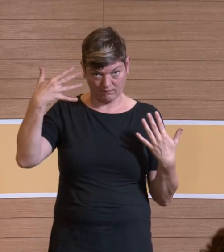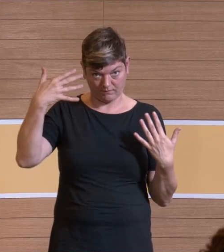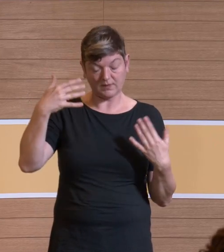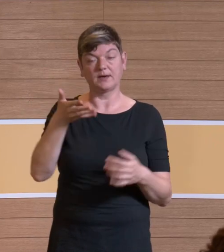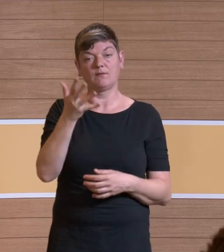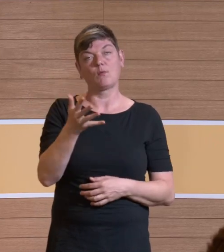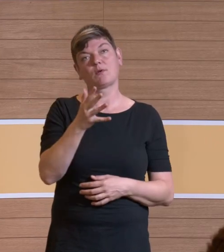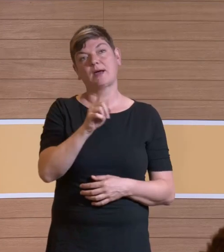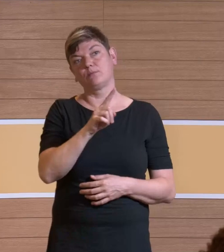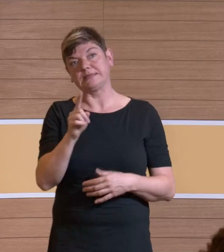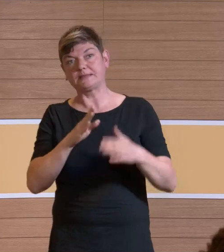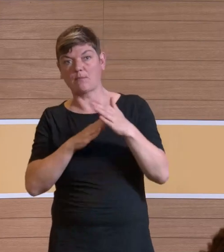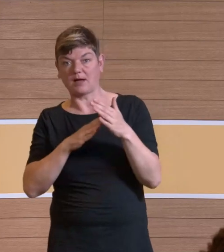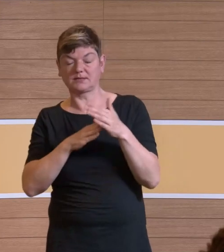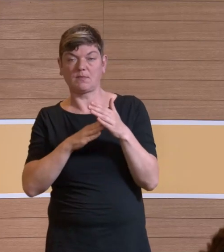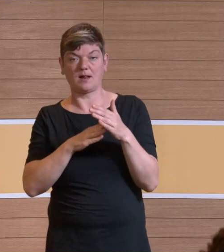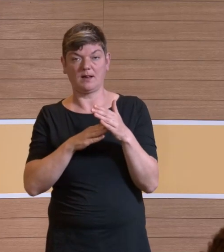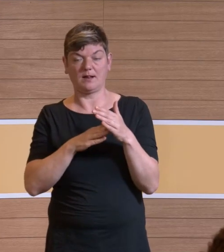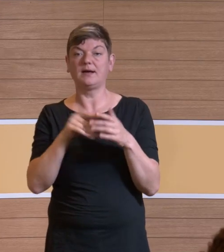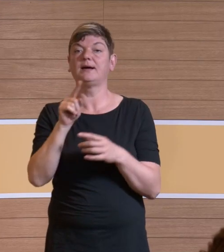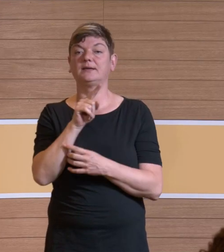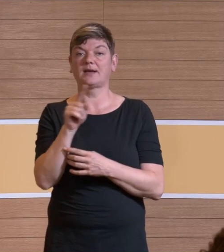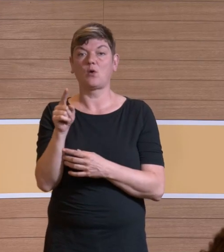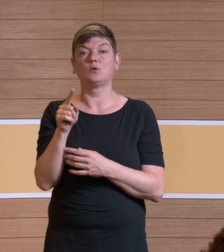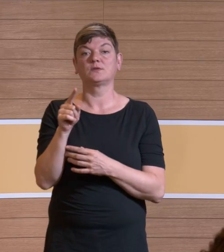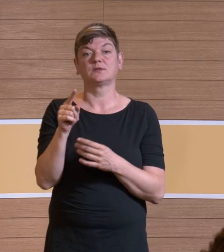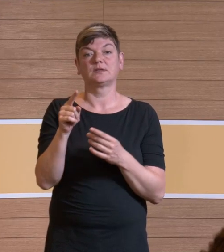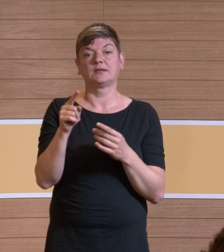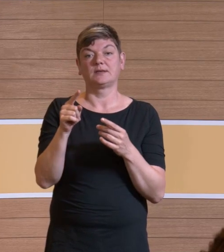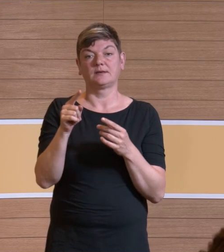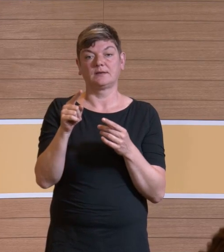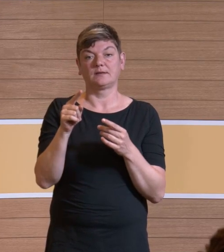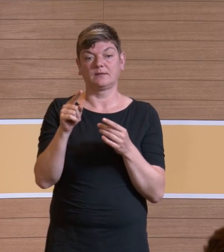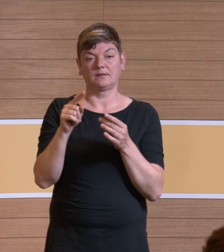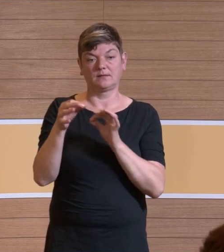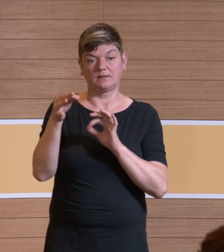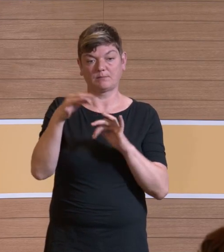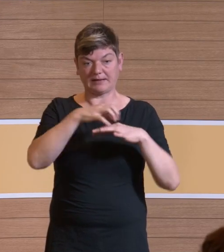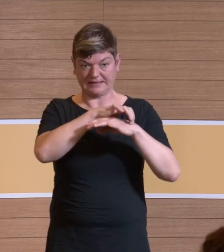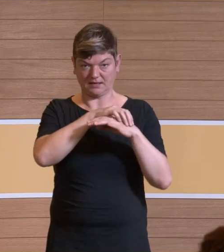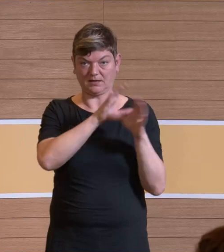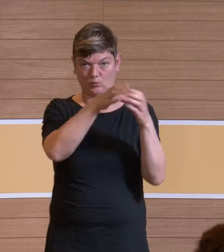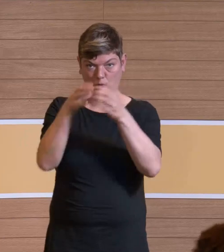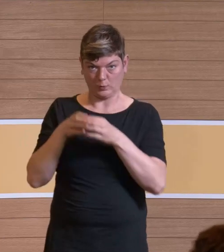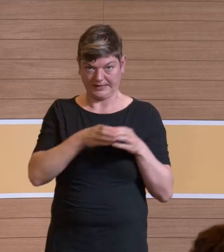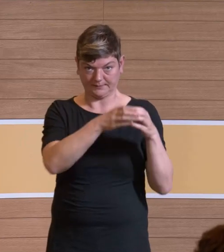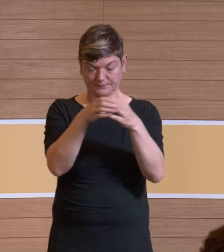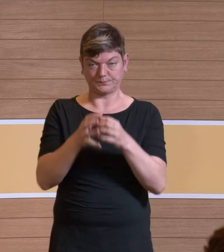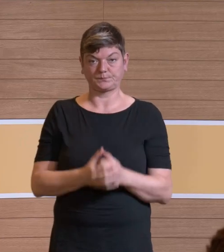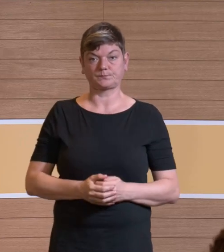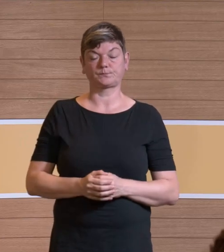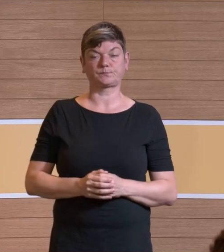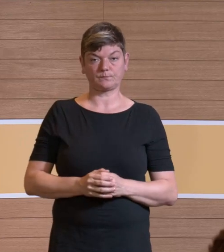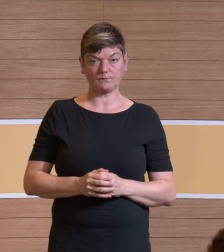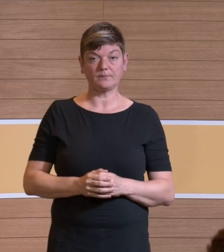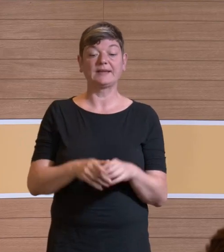bis sagen wir mal maximalst 1000 koloniebildende Einheiten, also Bakterien. In dem